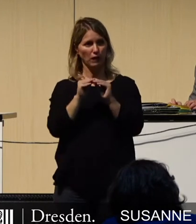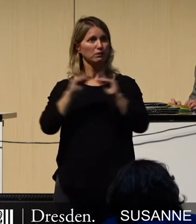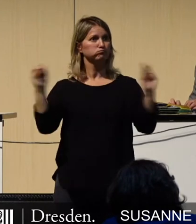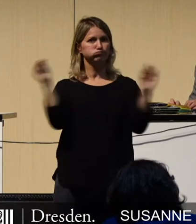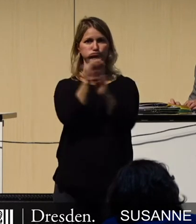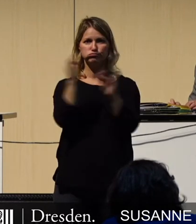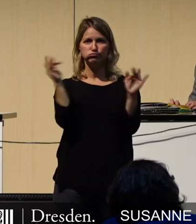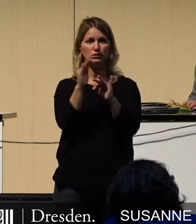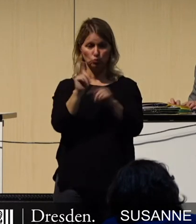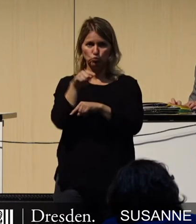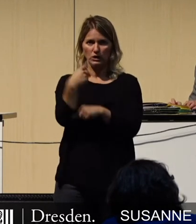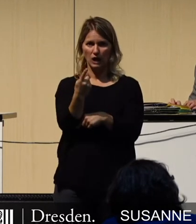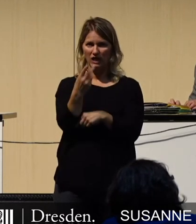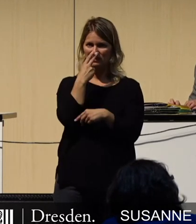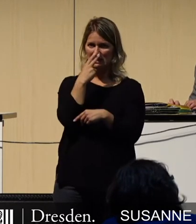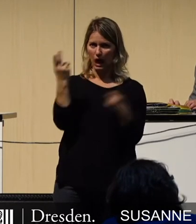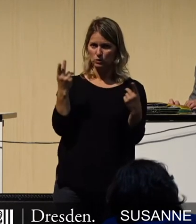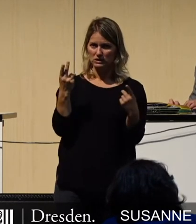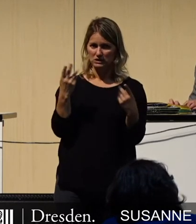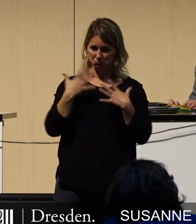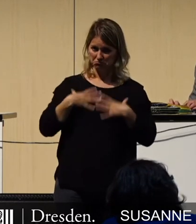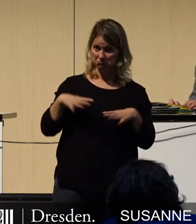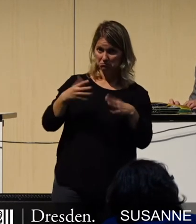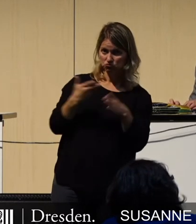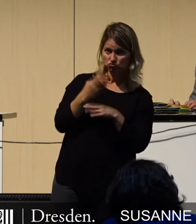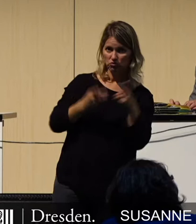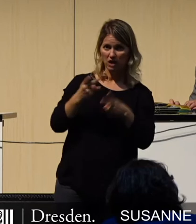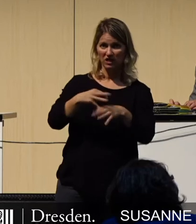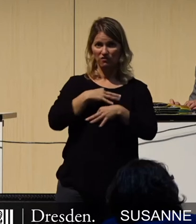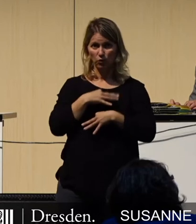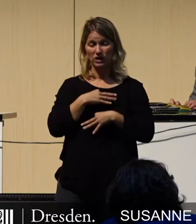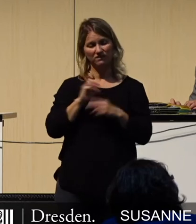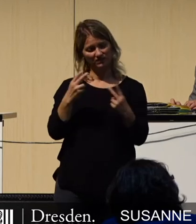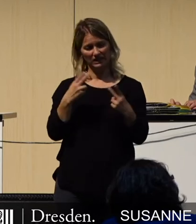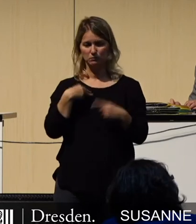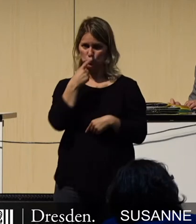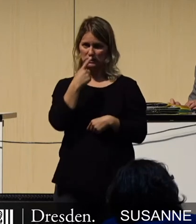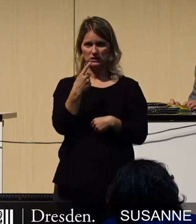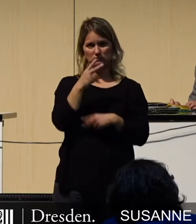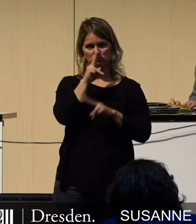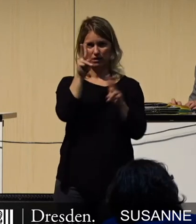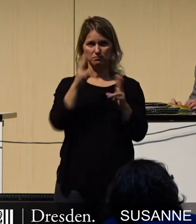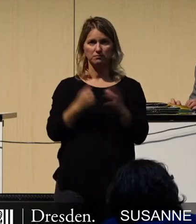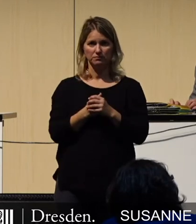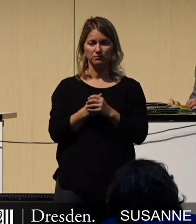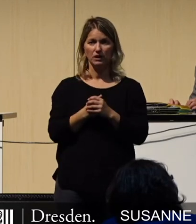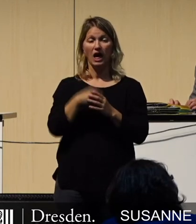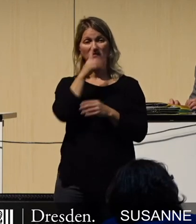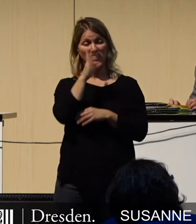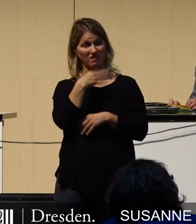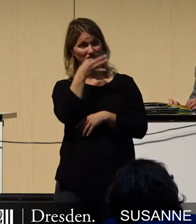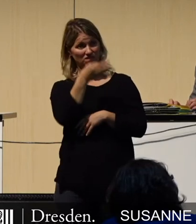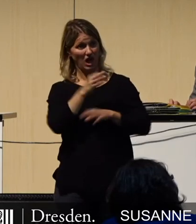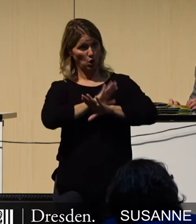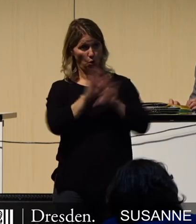verantwortungsvoll und akzeptiert auch mitgehen, denn wir wissen, ein Fragender ist niemals